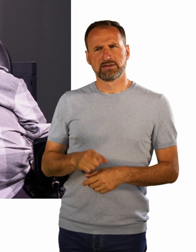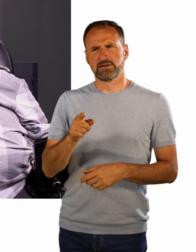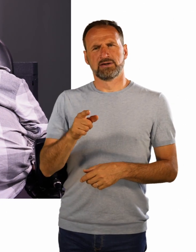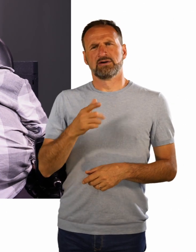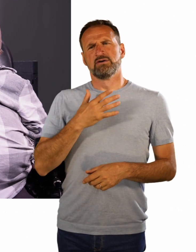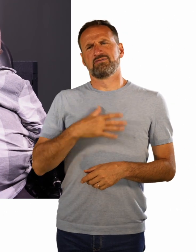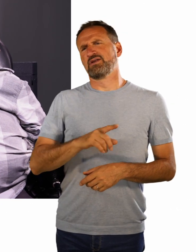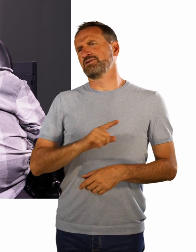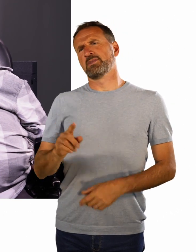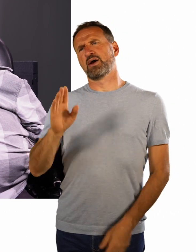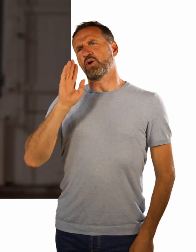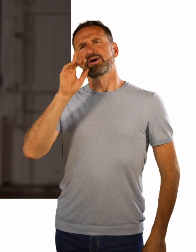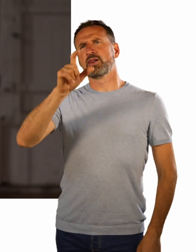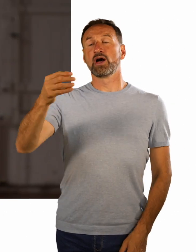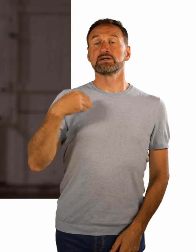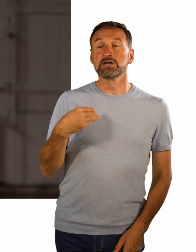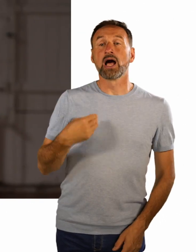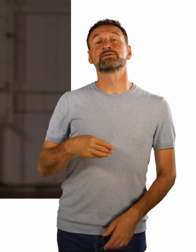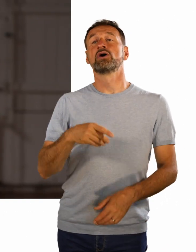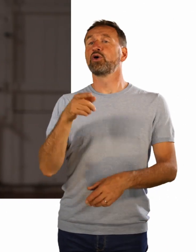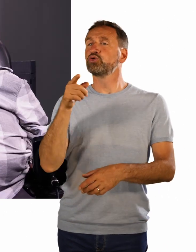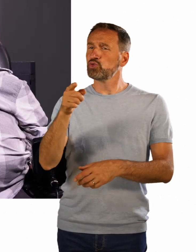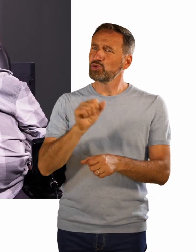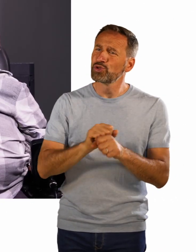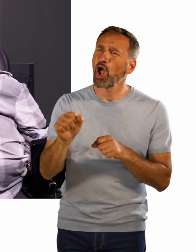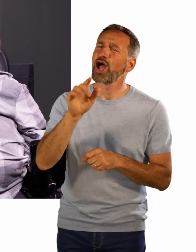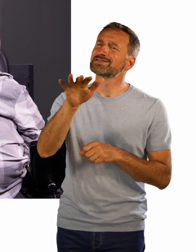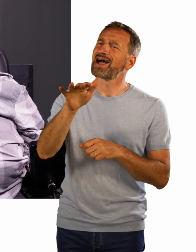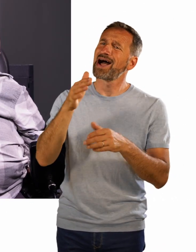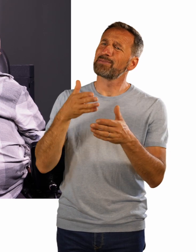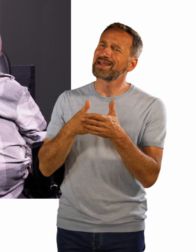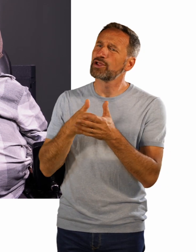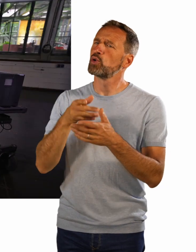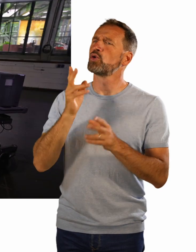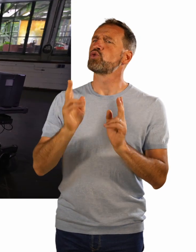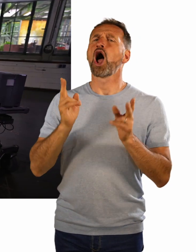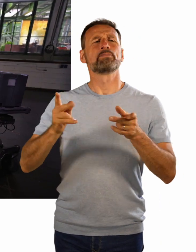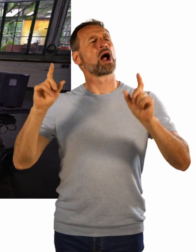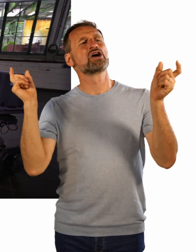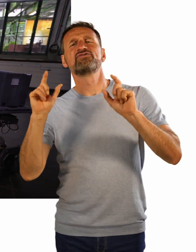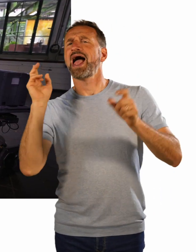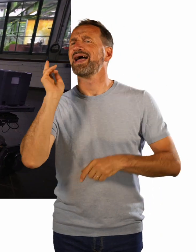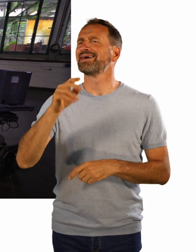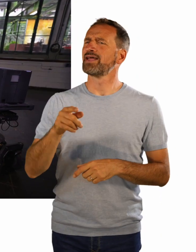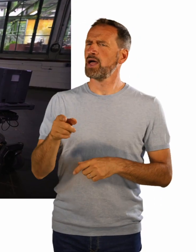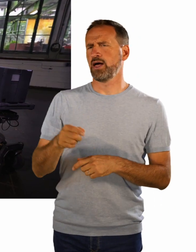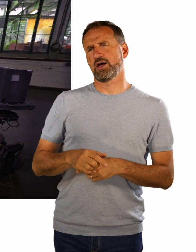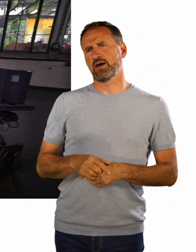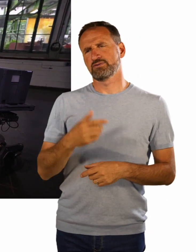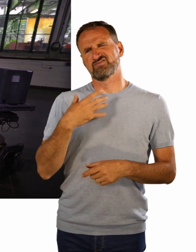dass du trotz deiner Behinderung normal feiern gehst. Ich kann das ehrlich gesagt total nachvollziehen. Weil natürlich wollen wir genauso Spaß